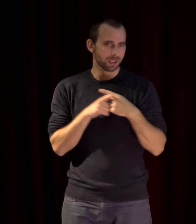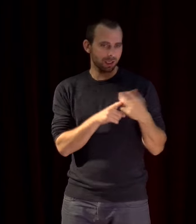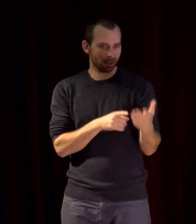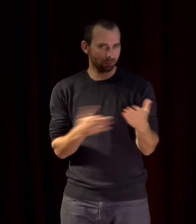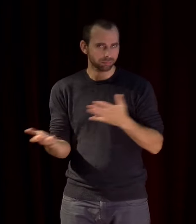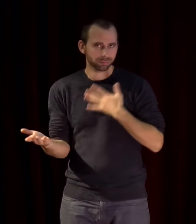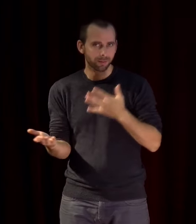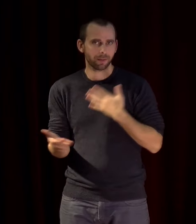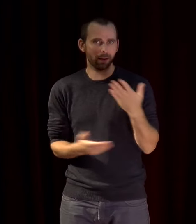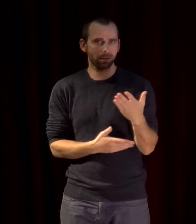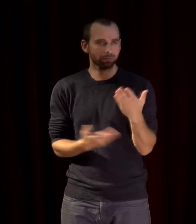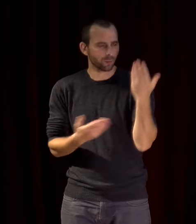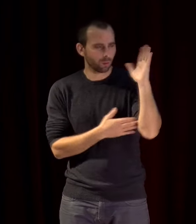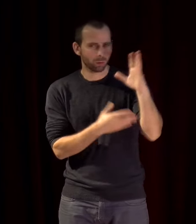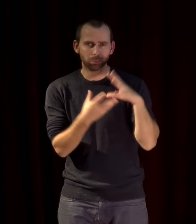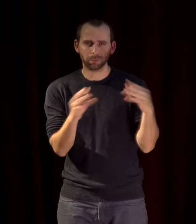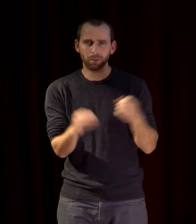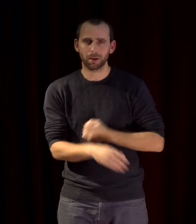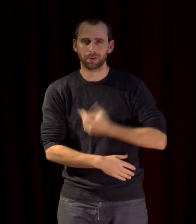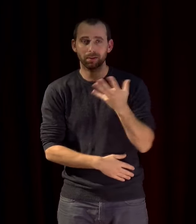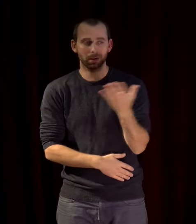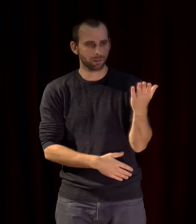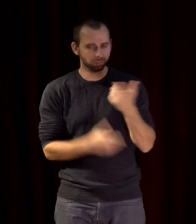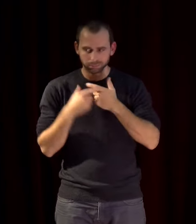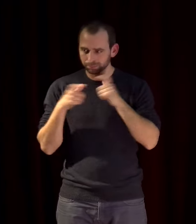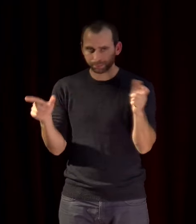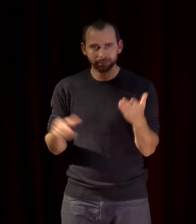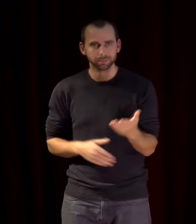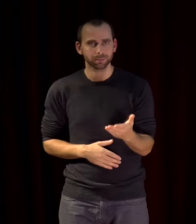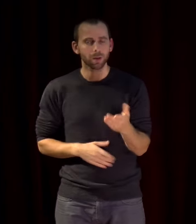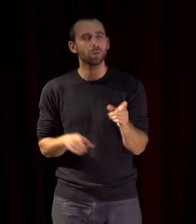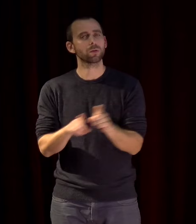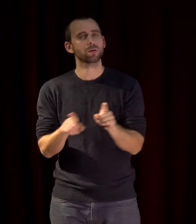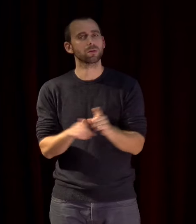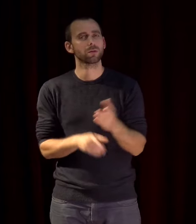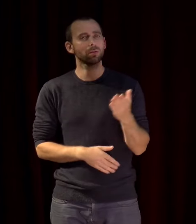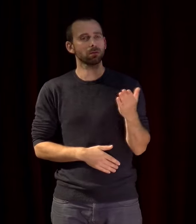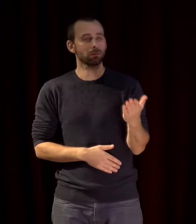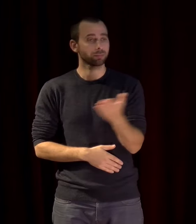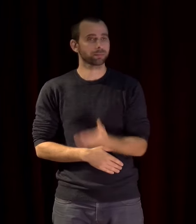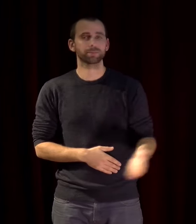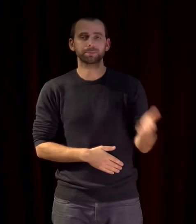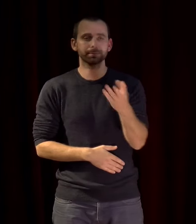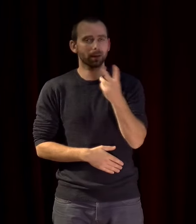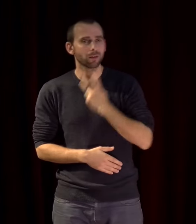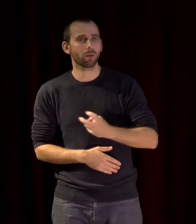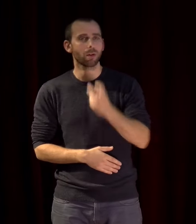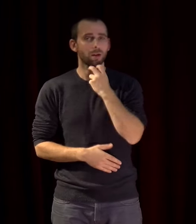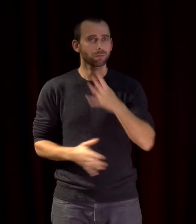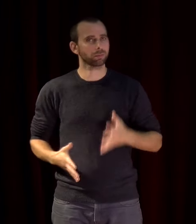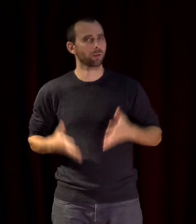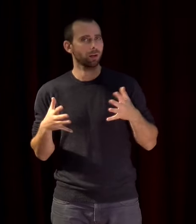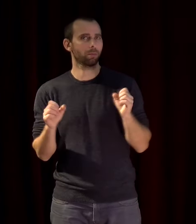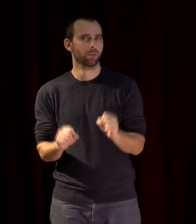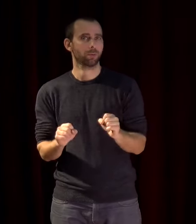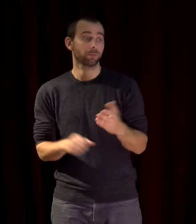des formes artistiques autrement inaccessibles et peut même susciter l'engagement civil des citoyens et spécialement des